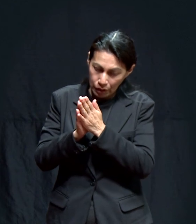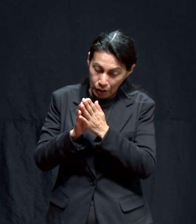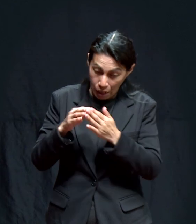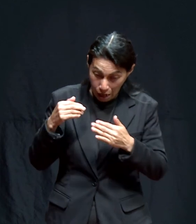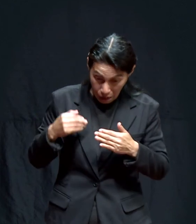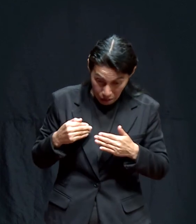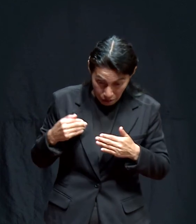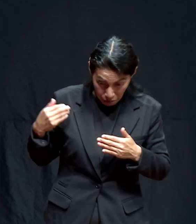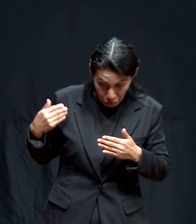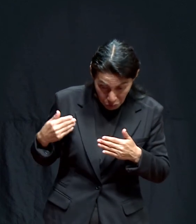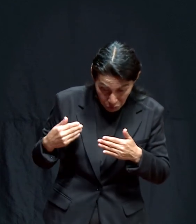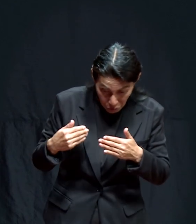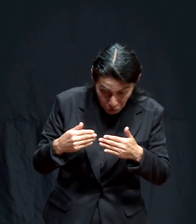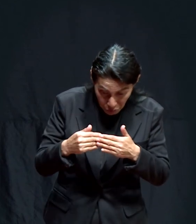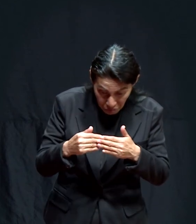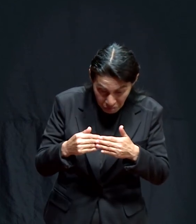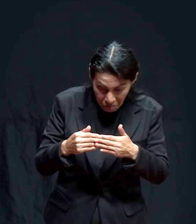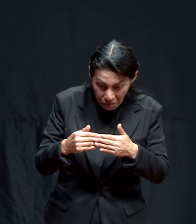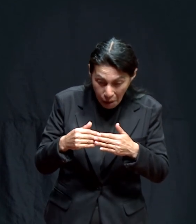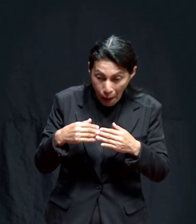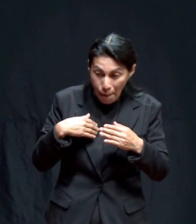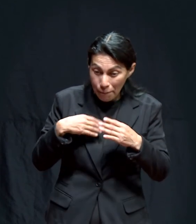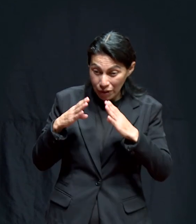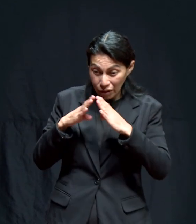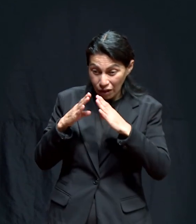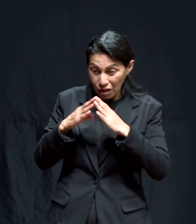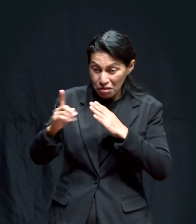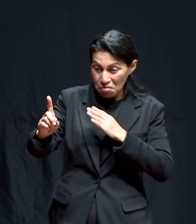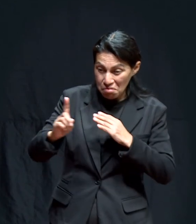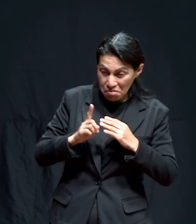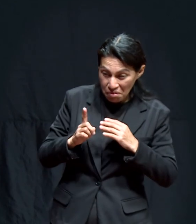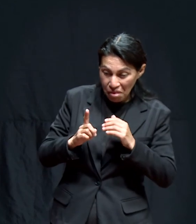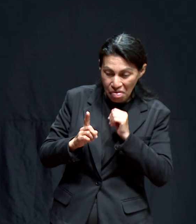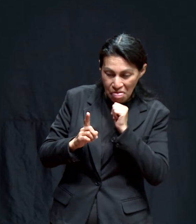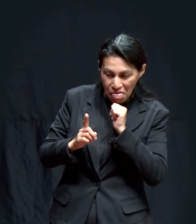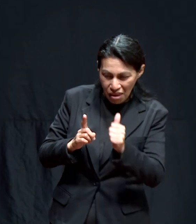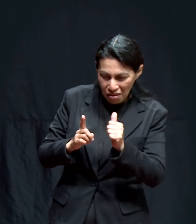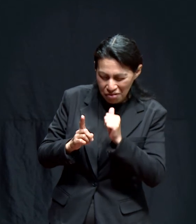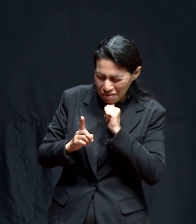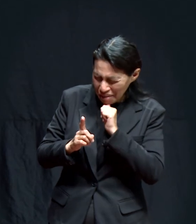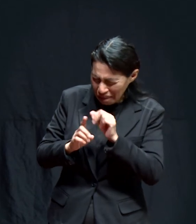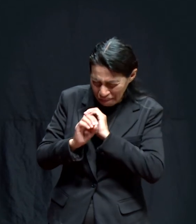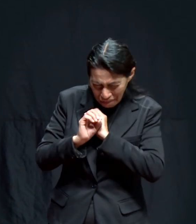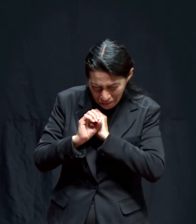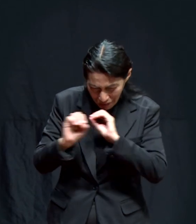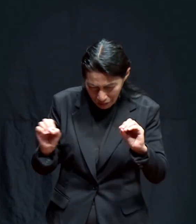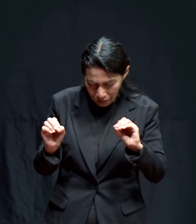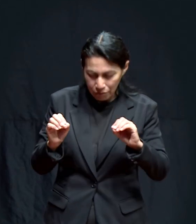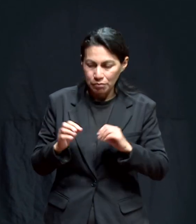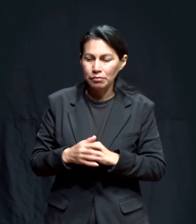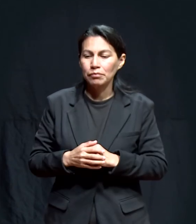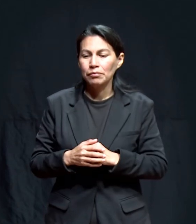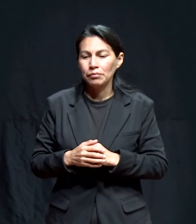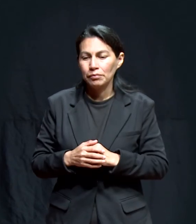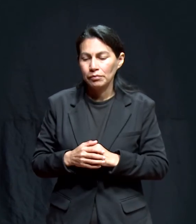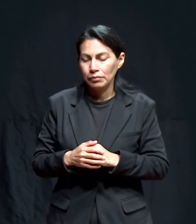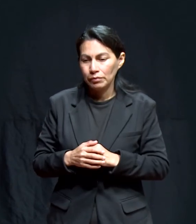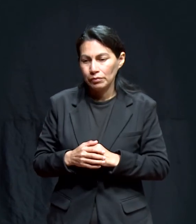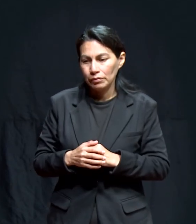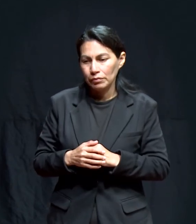desde ese entonces ni un alma llegó a mi casa a casa de usted ni un alma